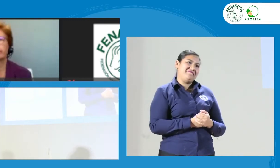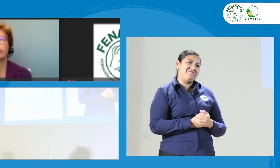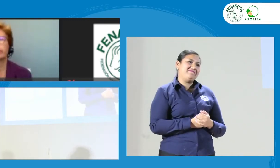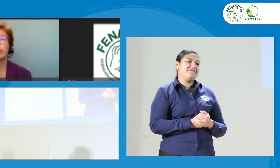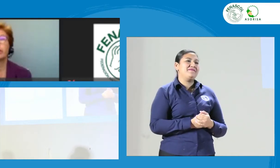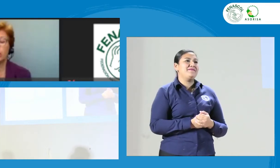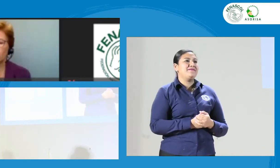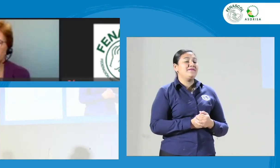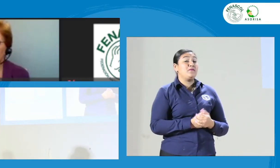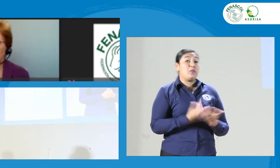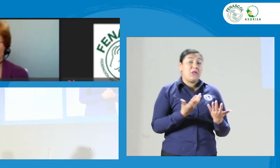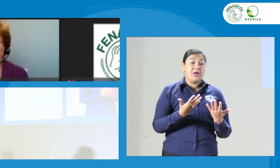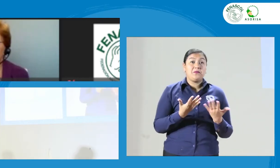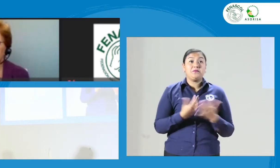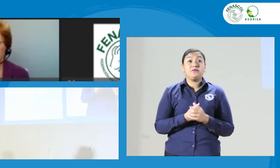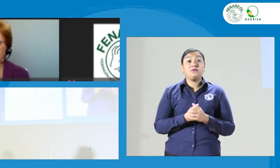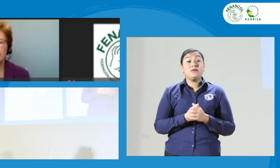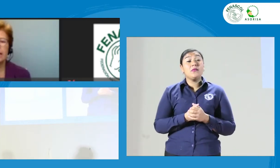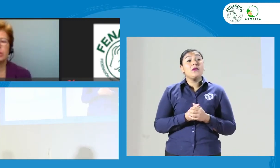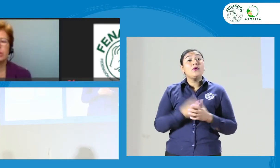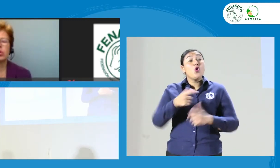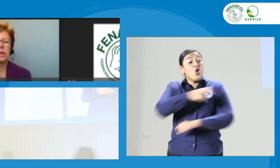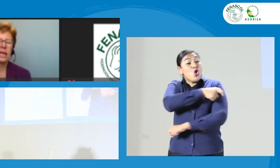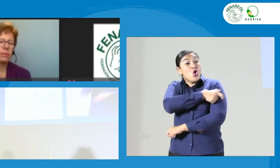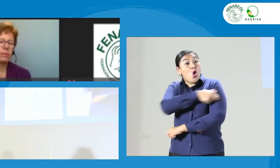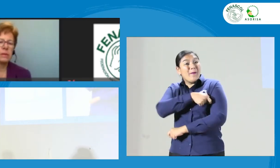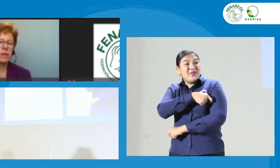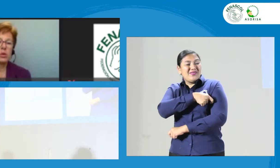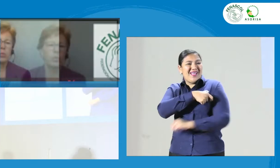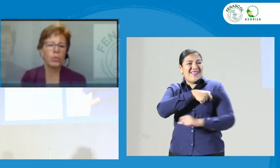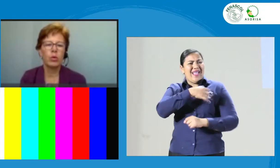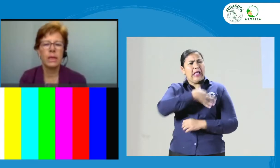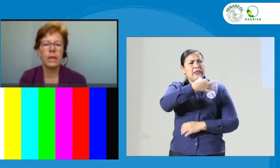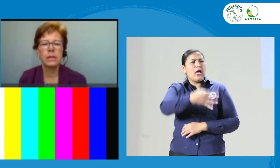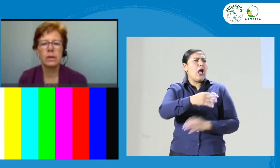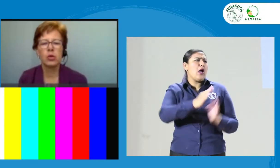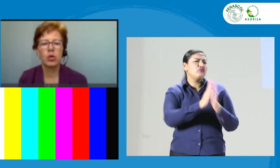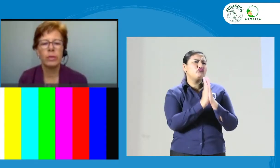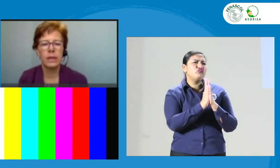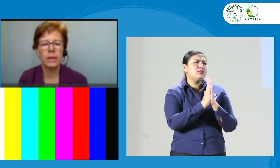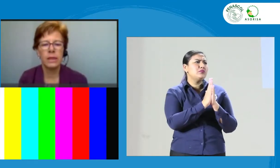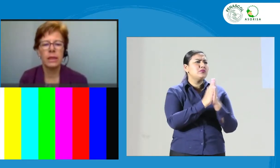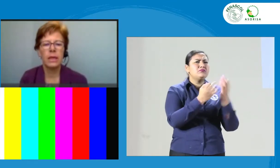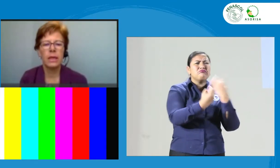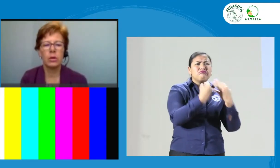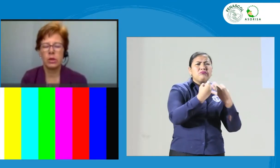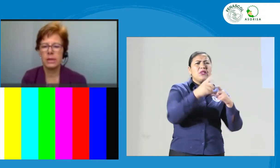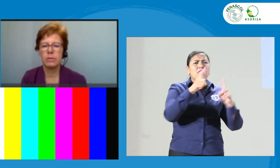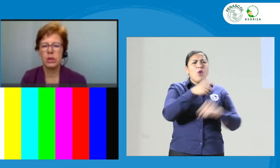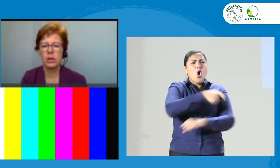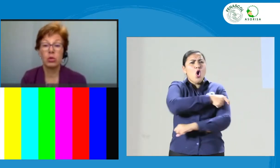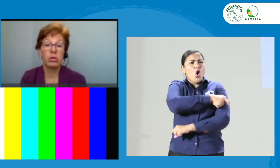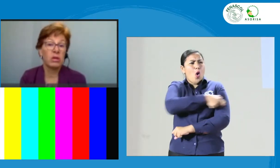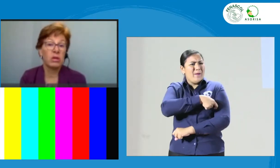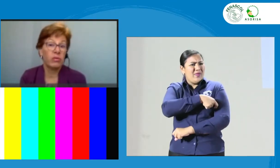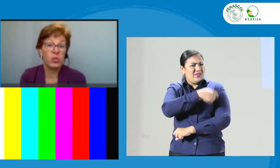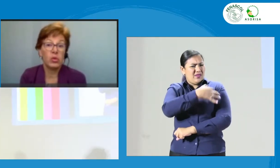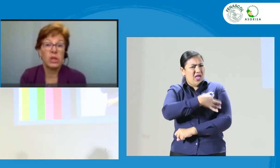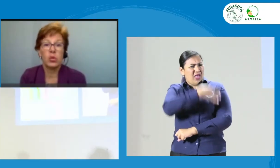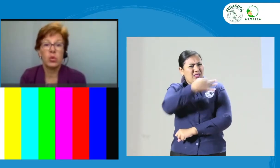Mira, primero, del comité de ética, me gustaría que me expliques un poco más los comités de ética a los que haces mención, qué funciones